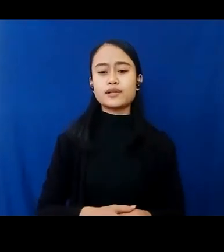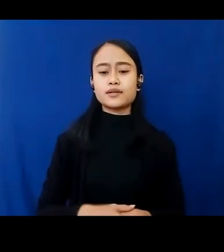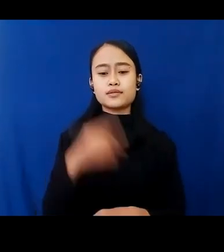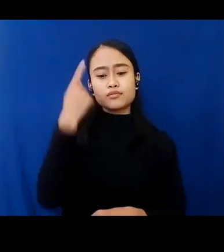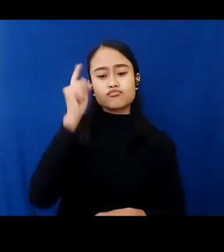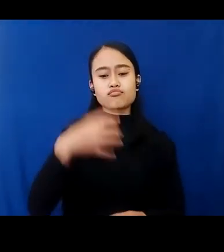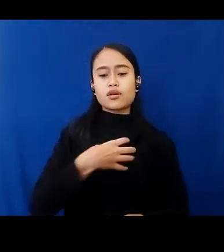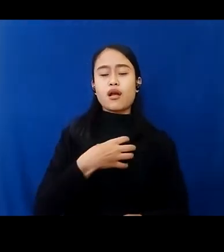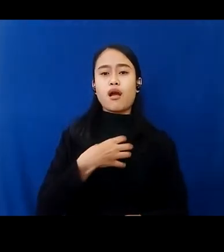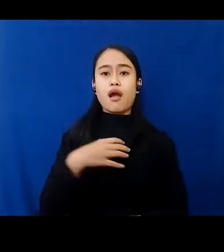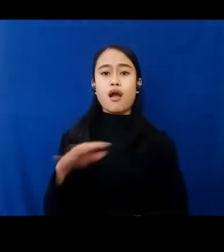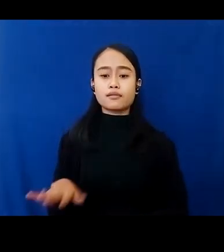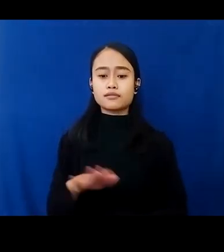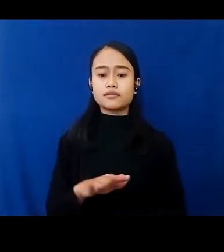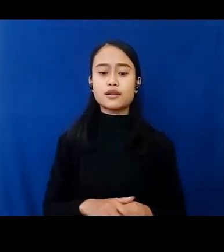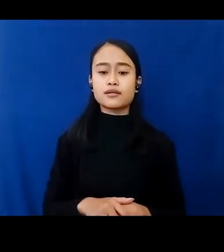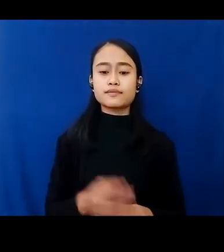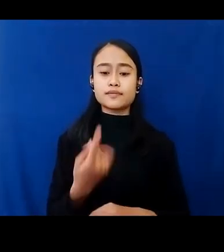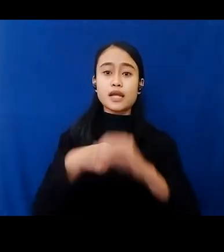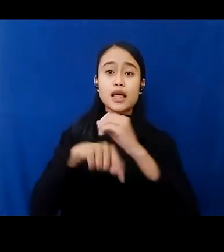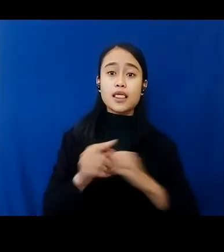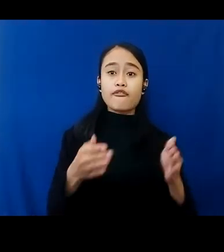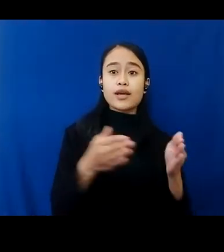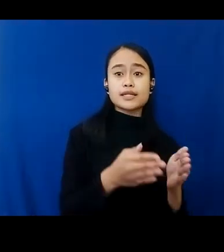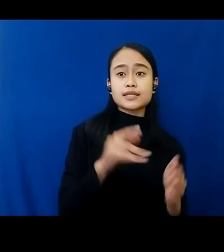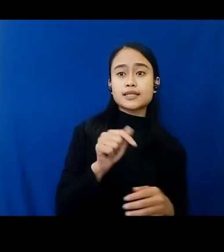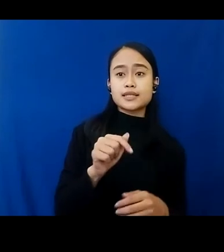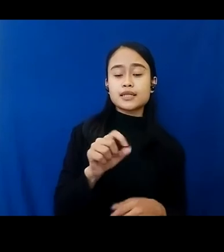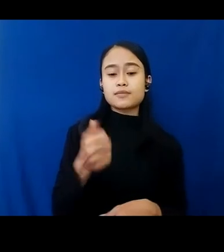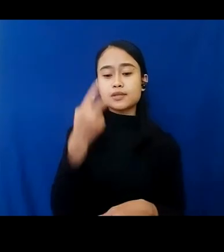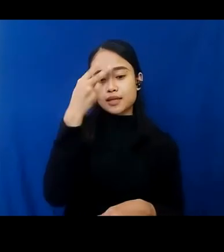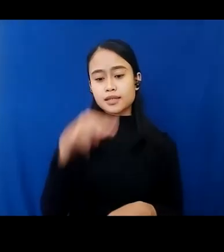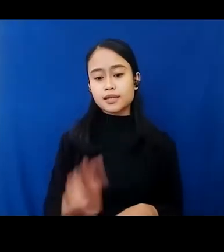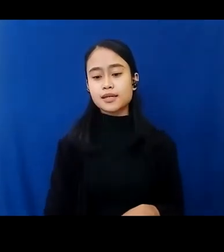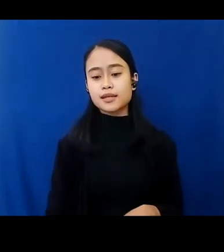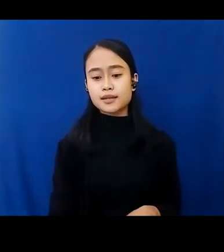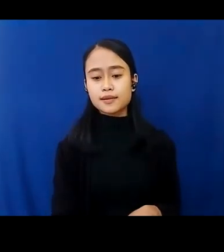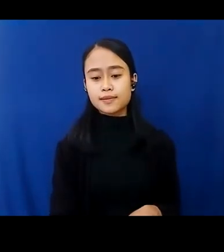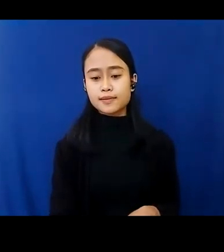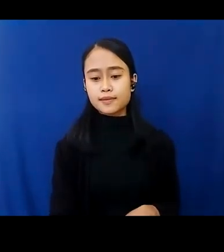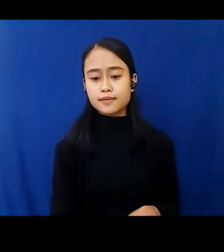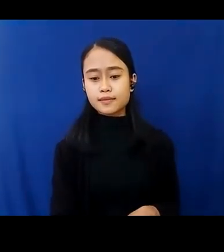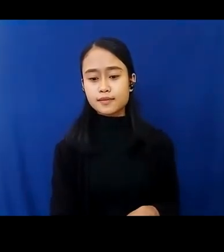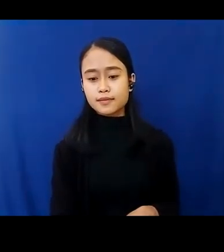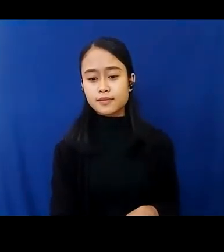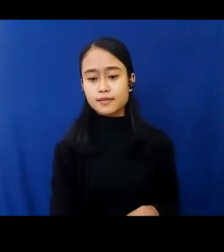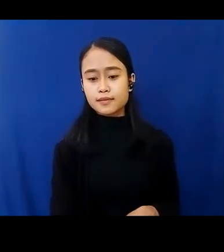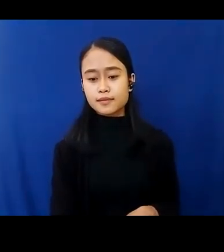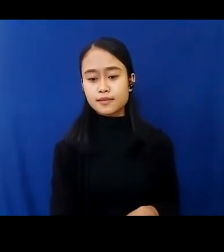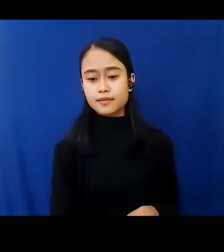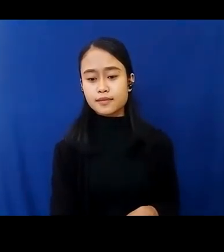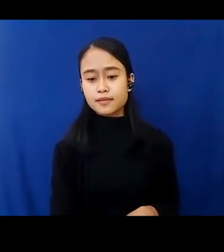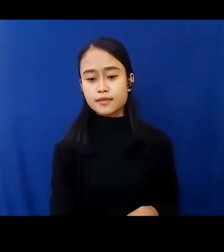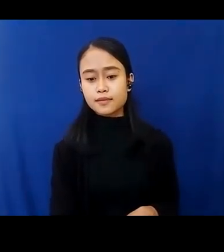melalui sesi panel akan diperoleh gambaran isu global dan nasional terkini terkait situasi permasalahan dan